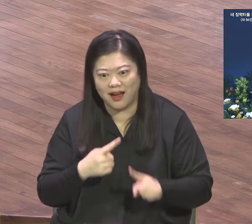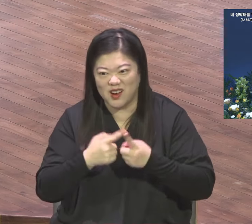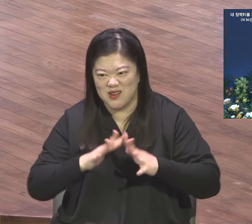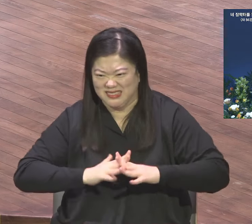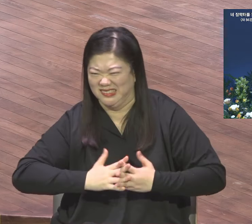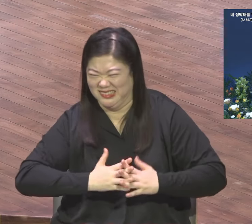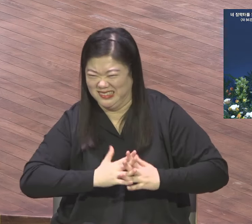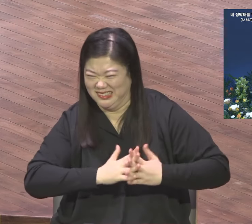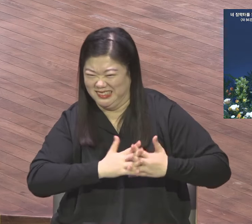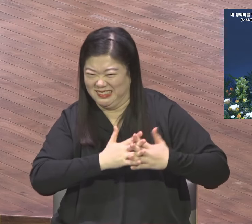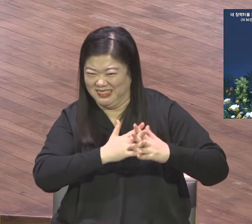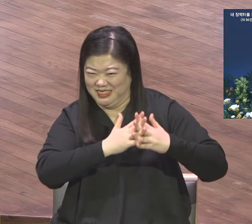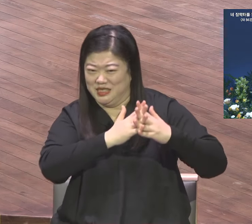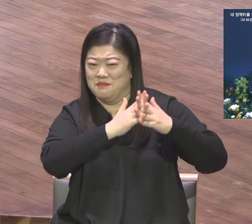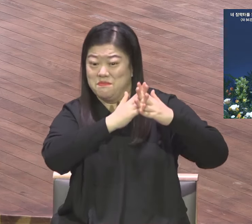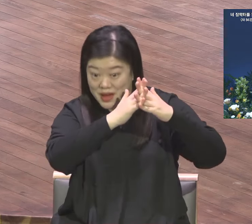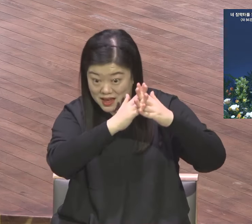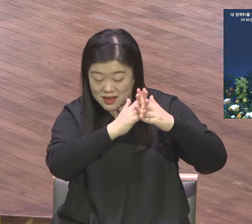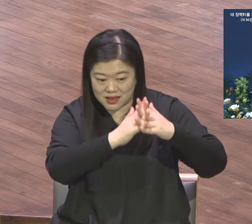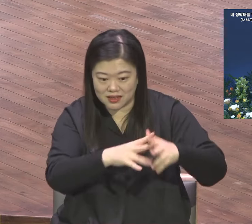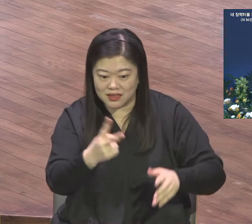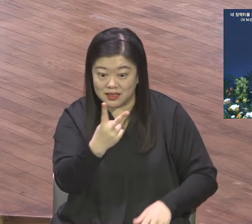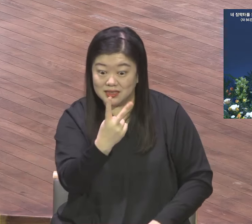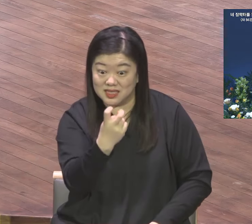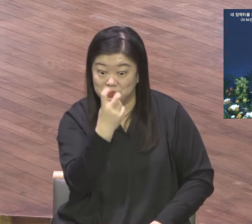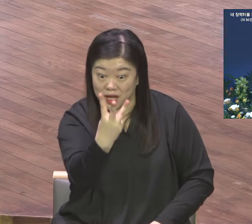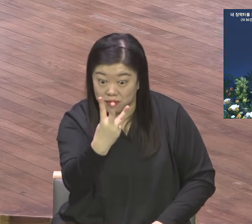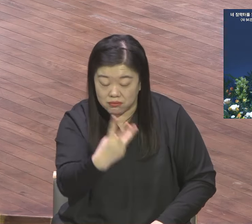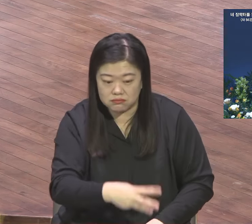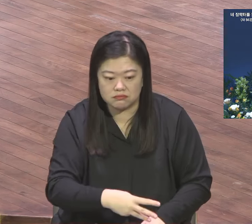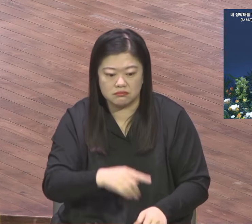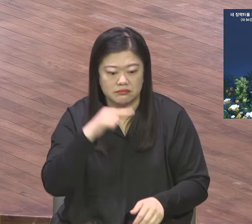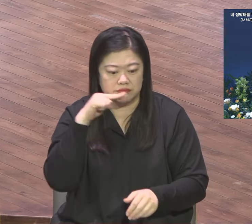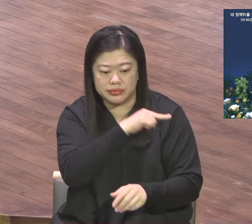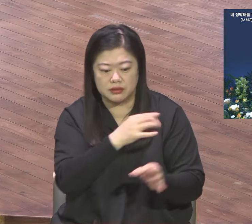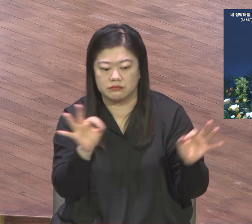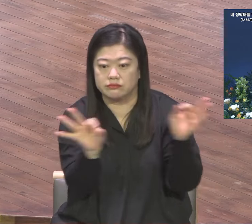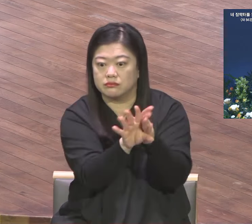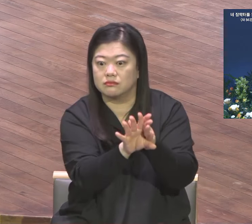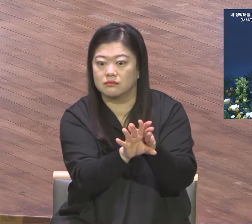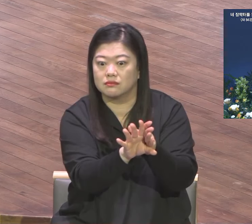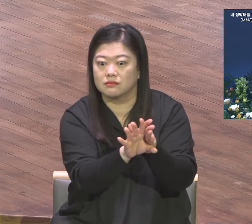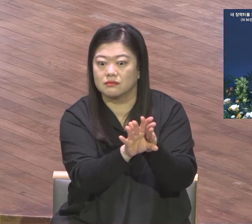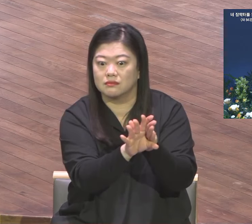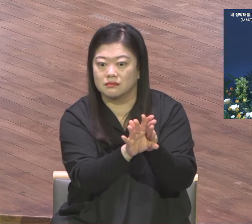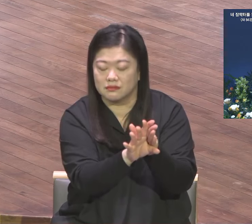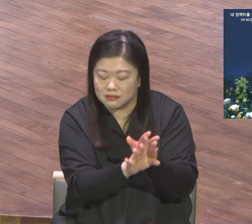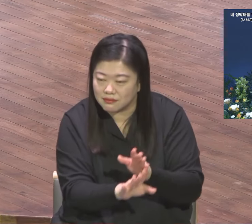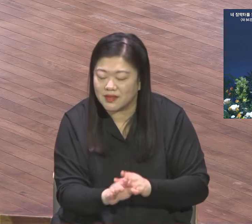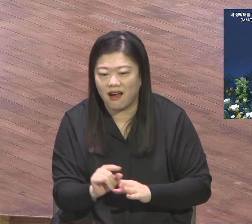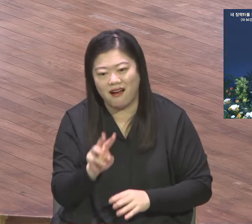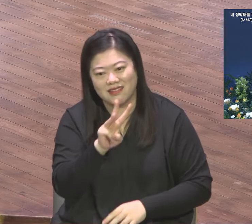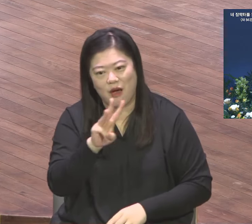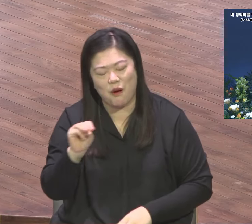원년. 그래 헌당했어요. 코로나 시기에 헌당한 교회는 지구촌에 우리 교회밖에 없다.